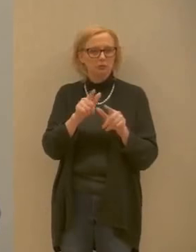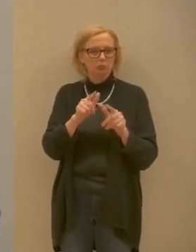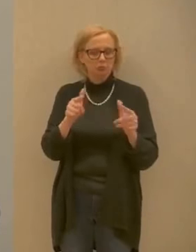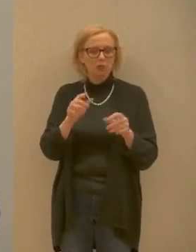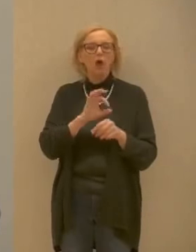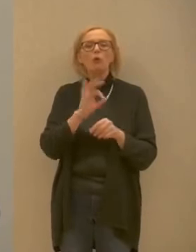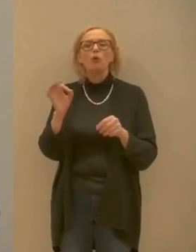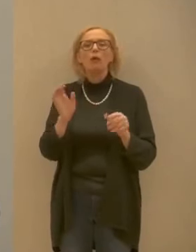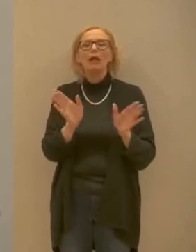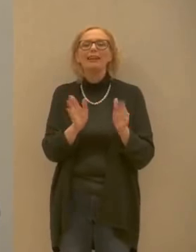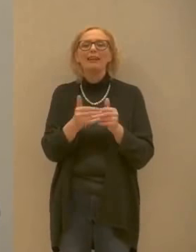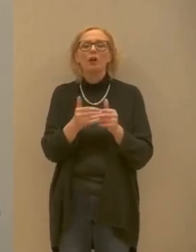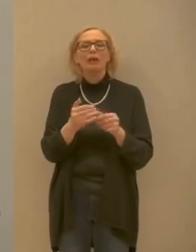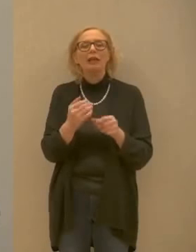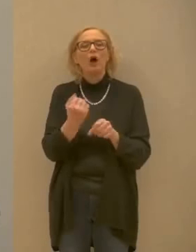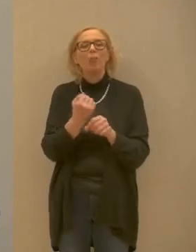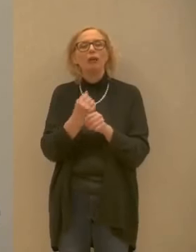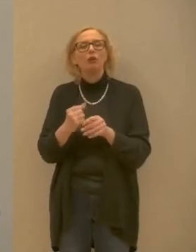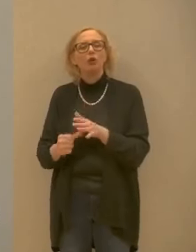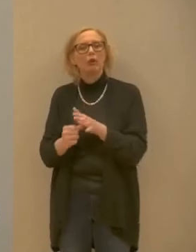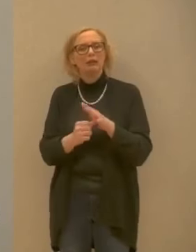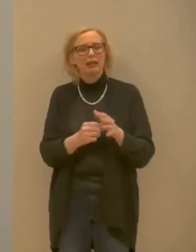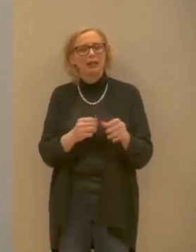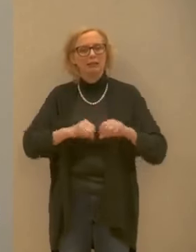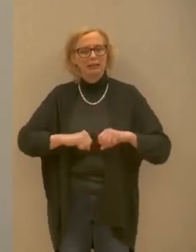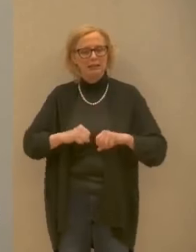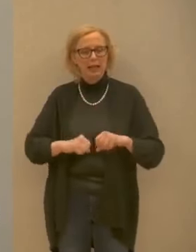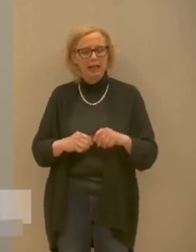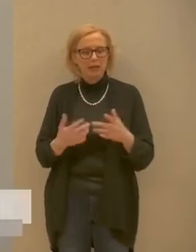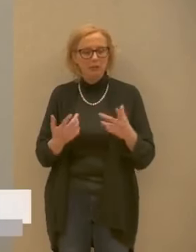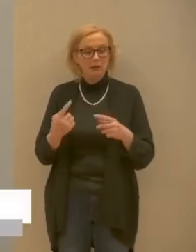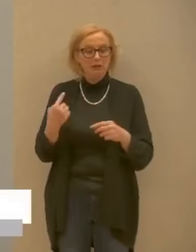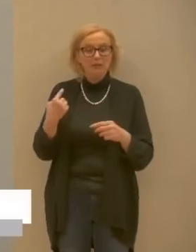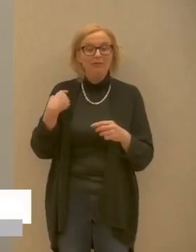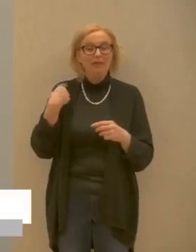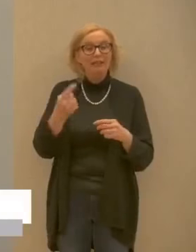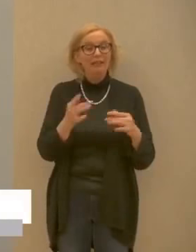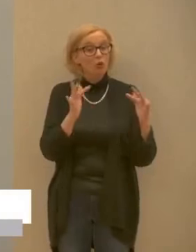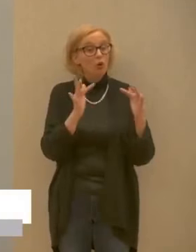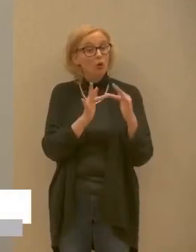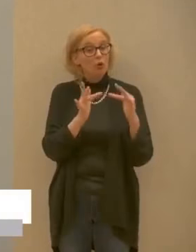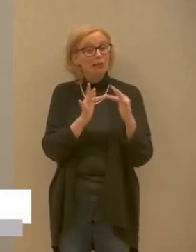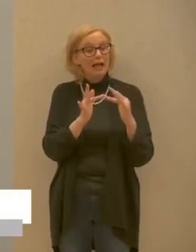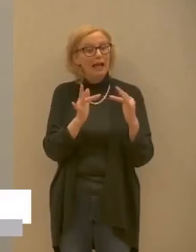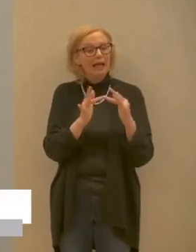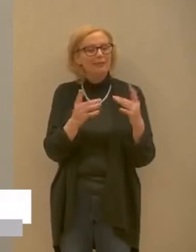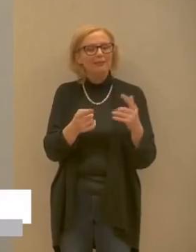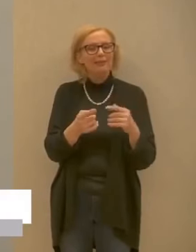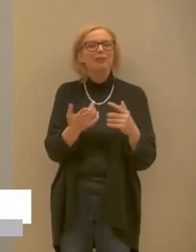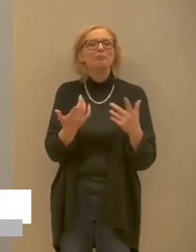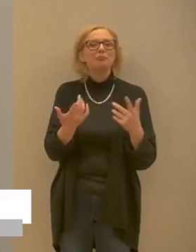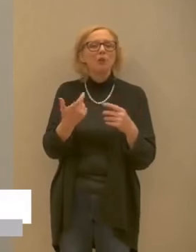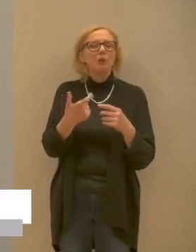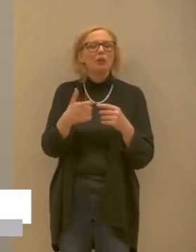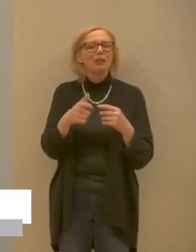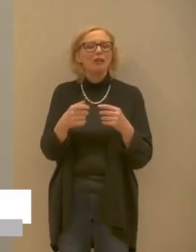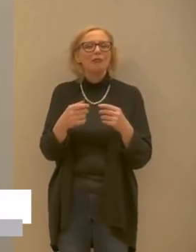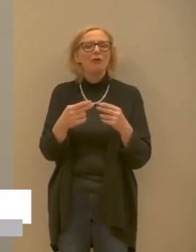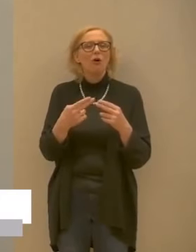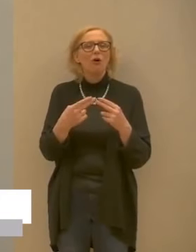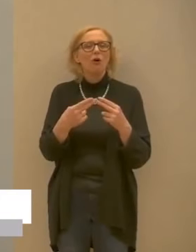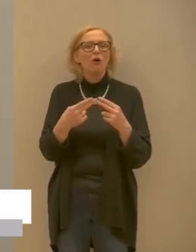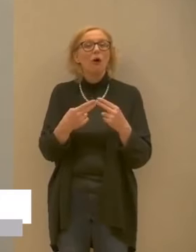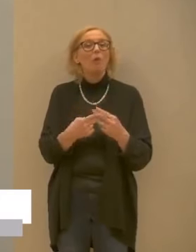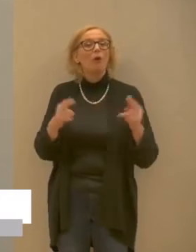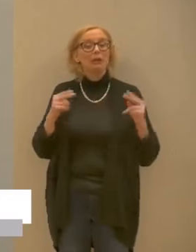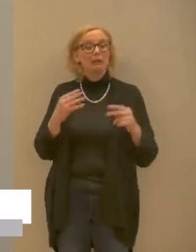categoria degli operatori sanitari di solito tutti i contatti sono contatti non protetti avvenuti con persone di